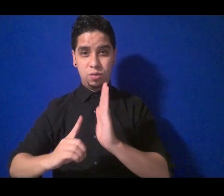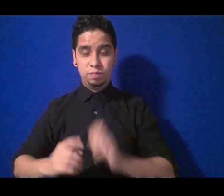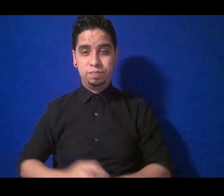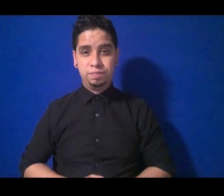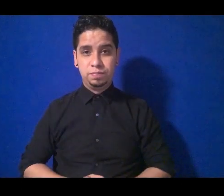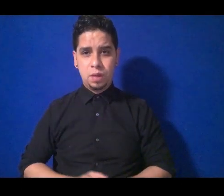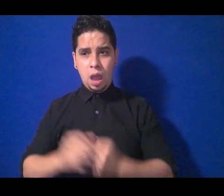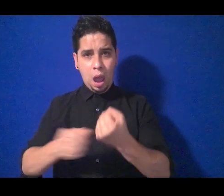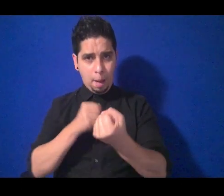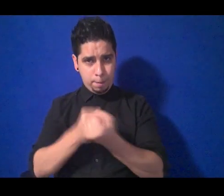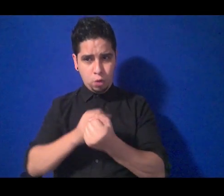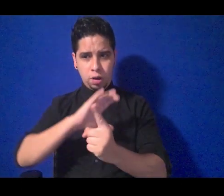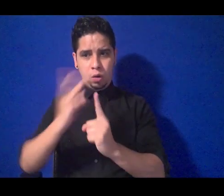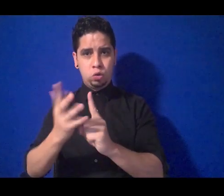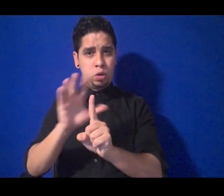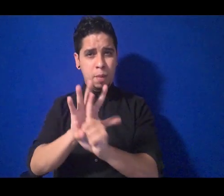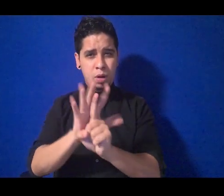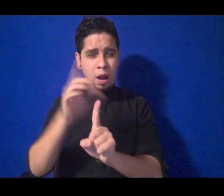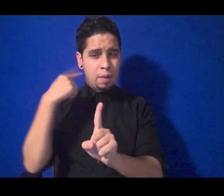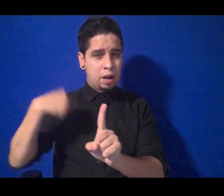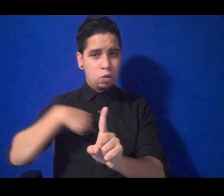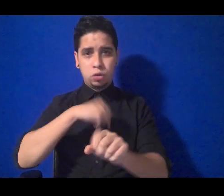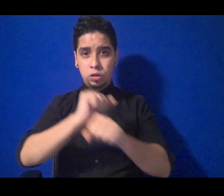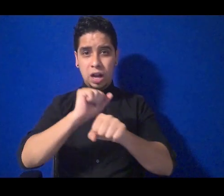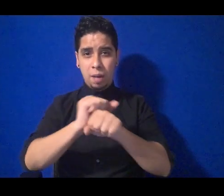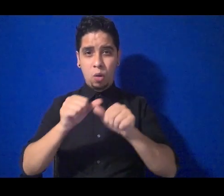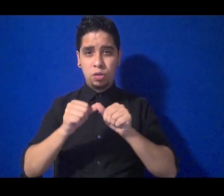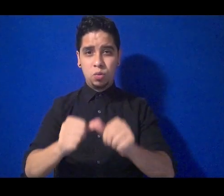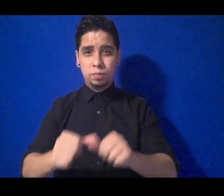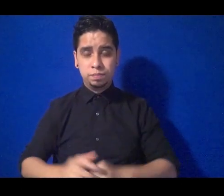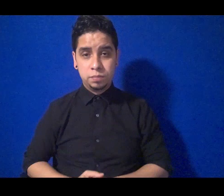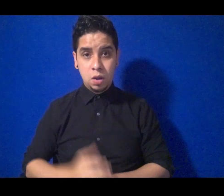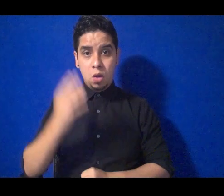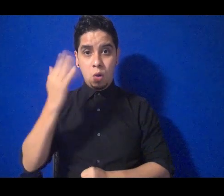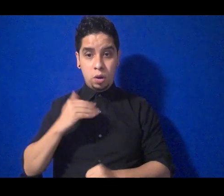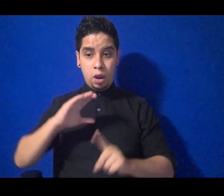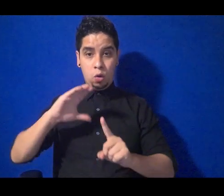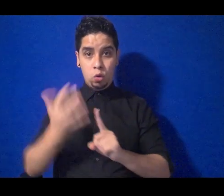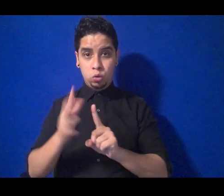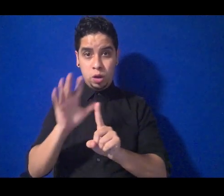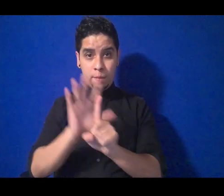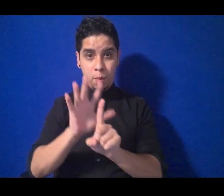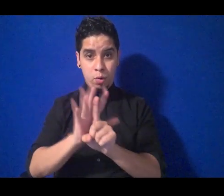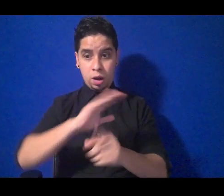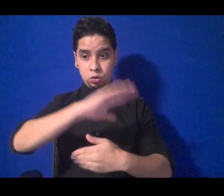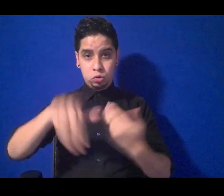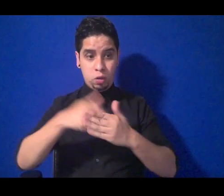a la fundación nacional para la cultura popular para que prevalezca nuestro trabajo porque cultura popular somos todos